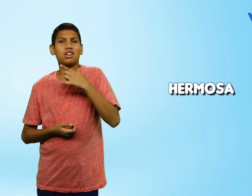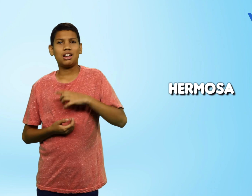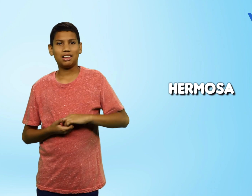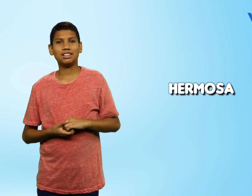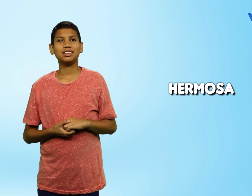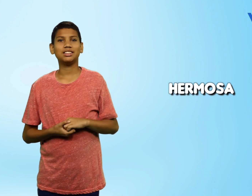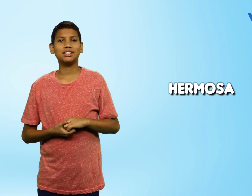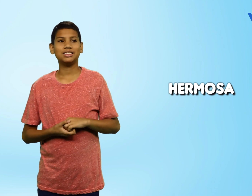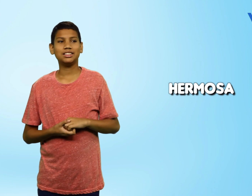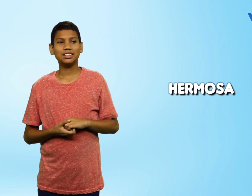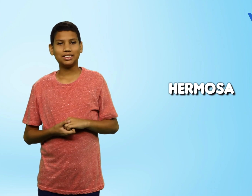Hermosa